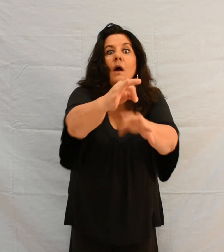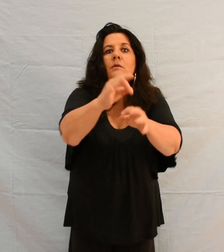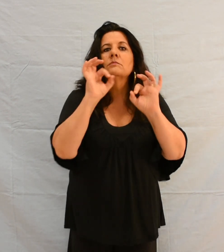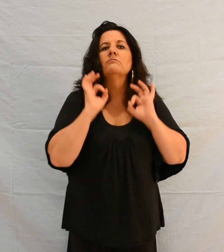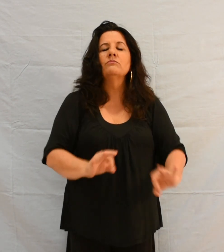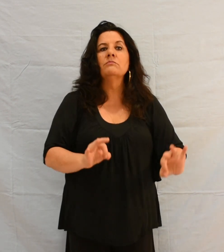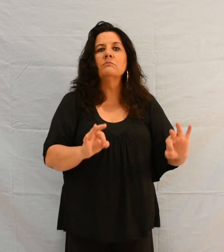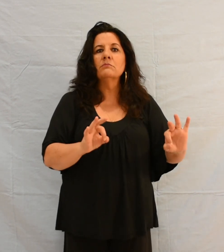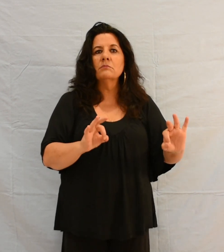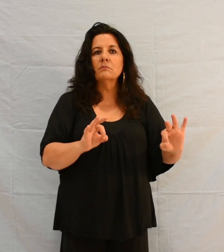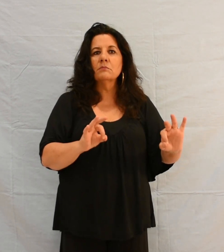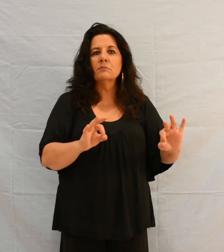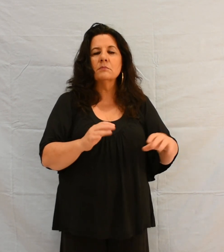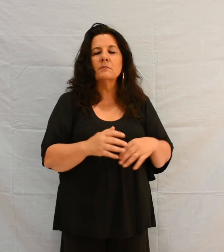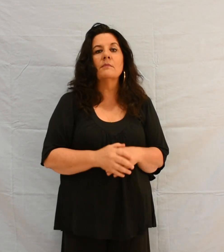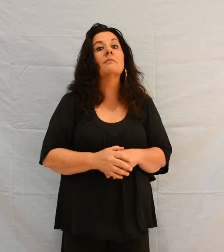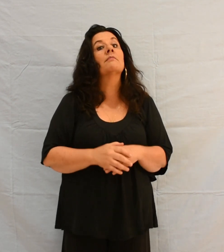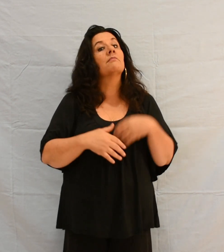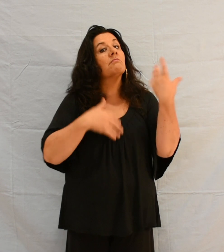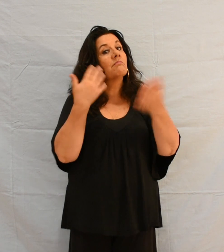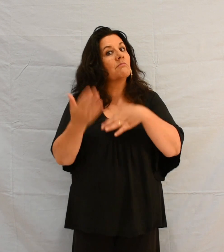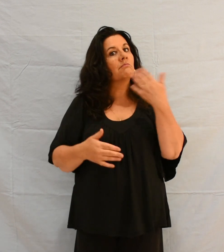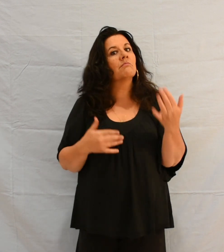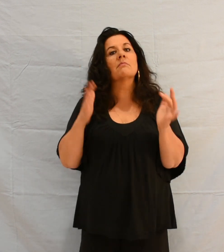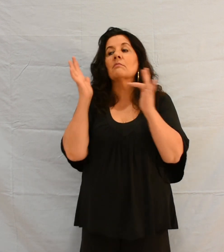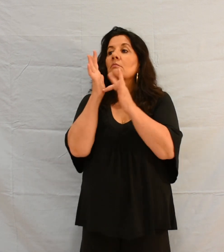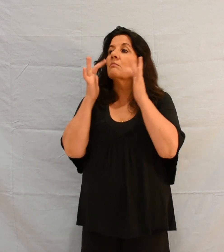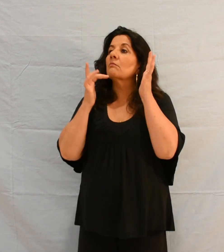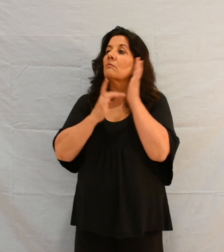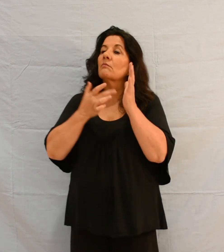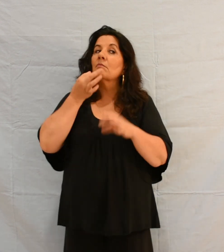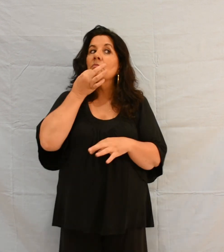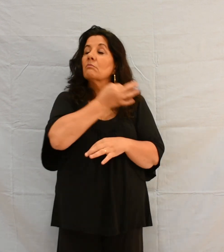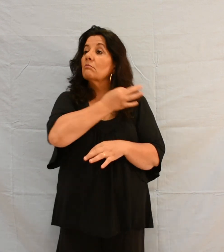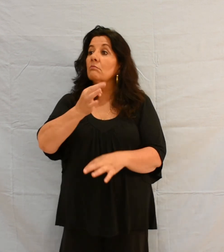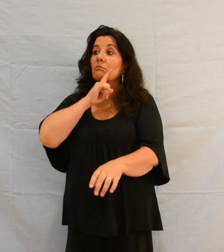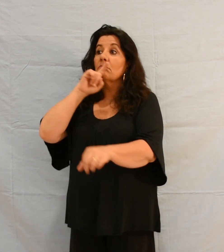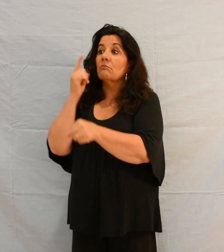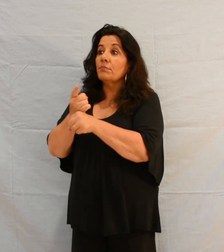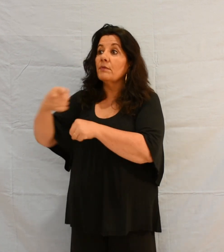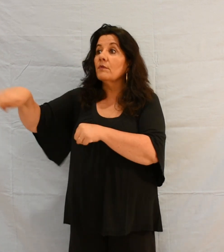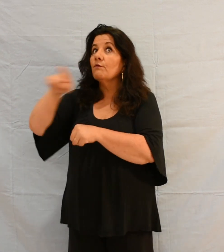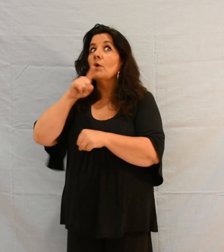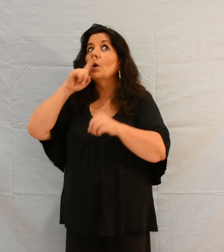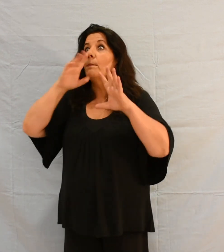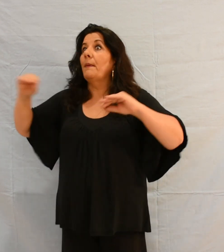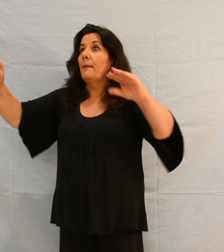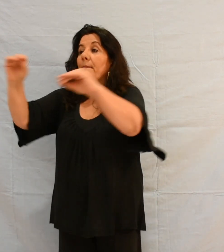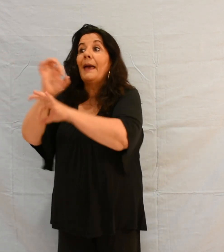Alors, Jésus leur ordonna de n'en rien dire à personne. Mais plus il leur